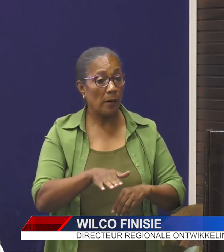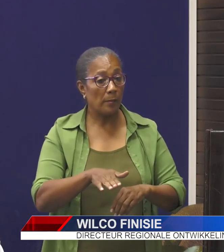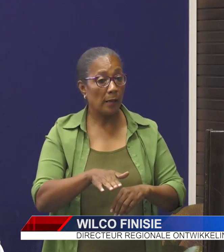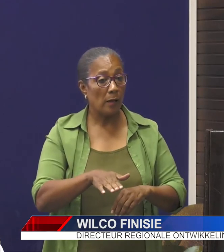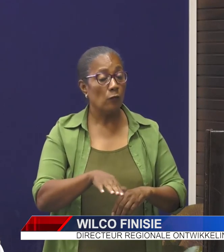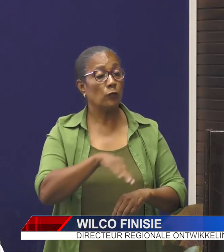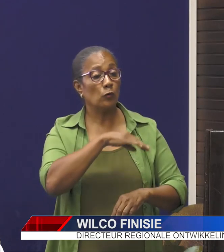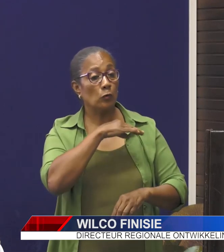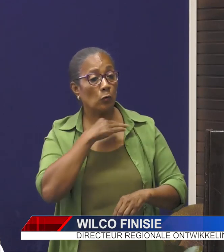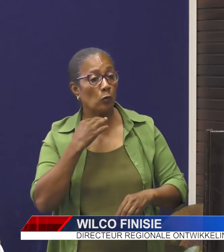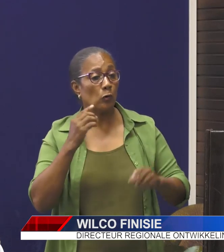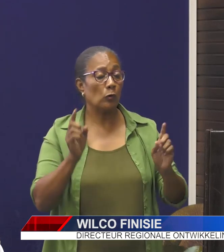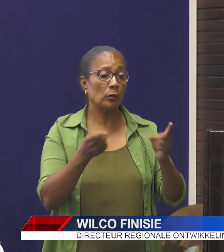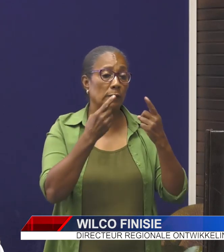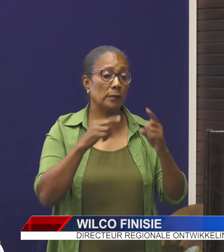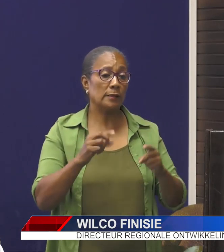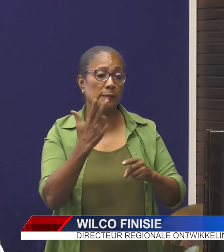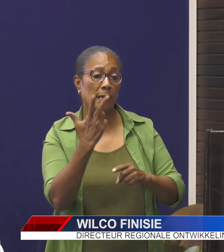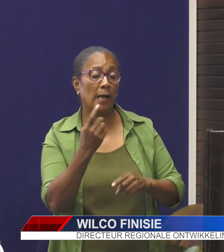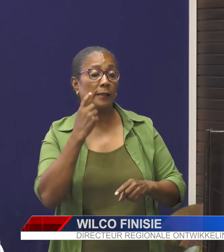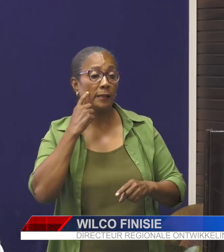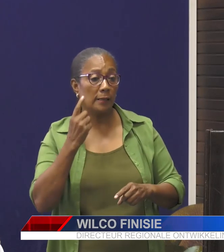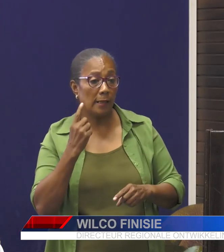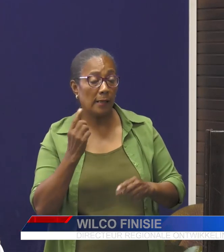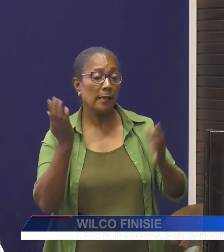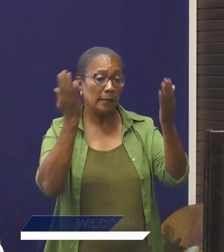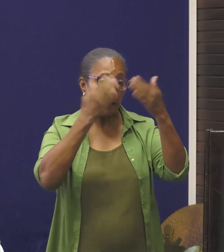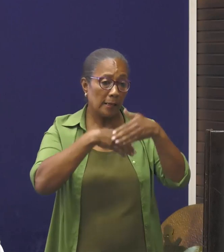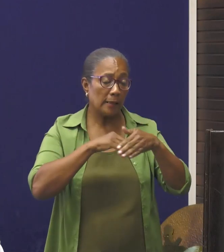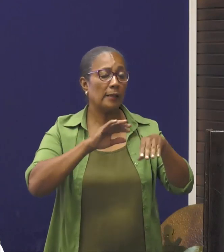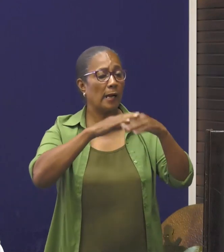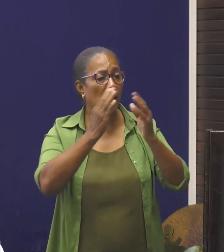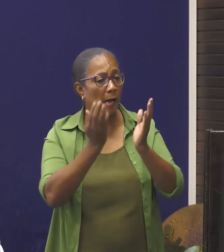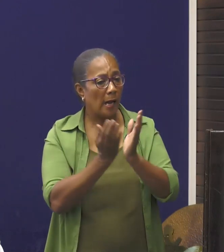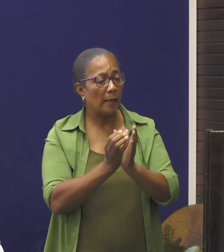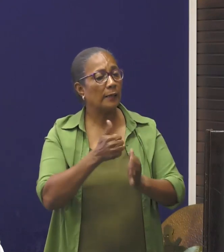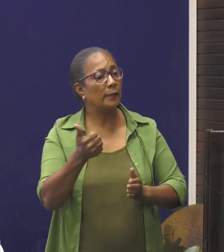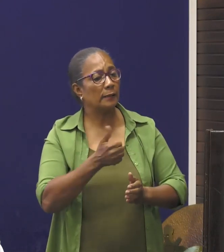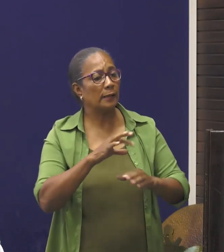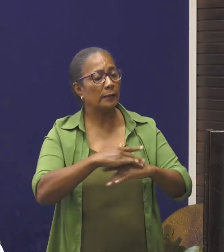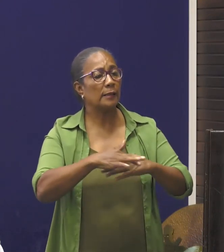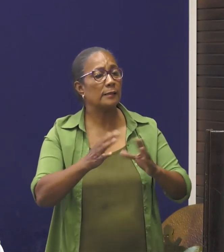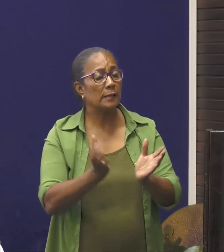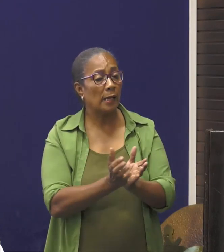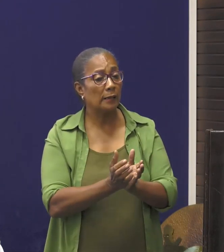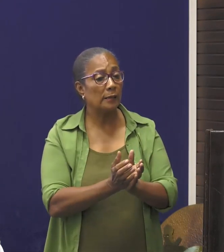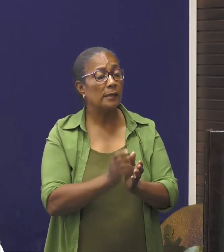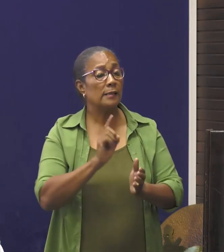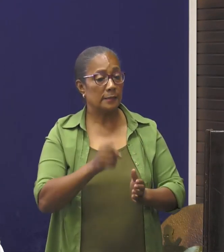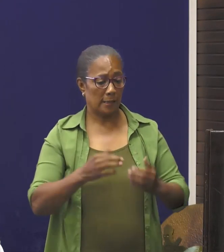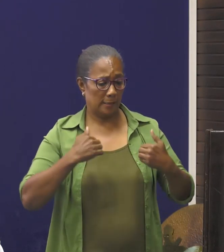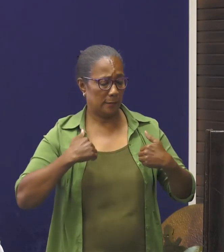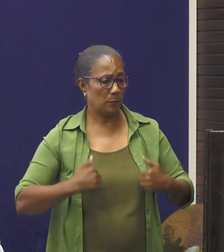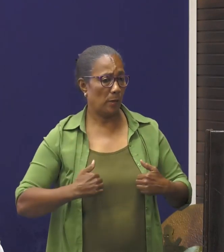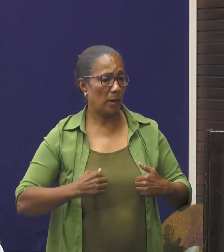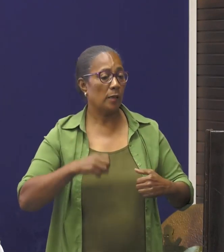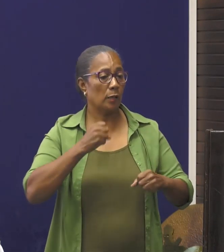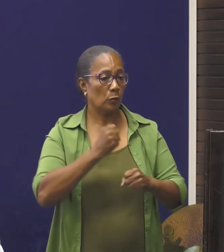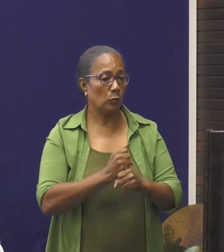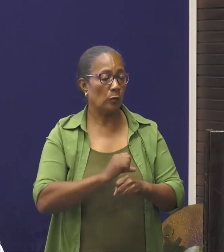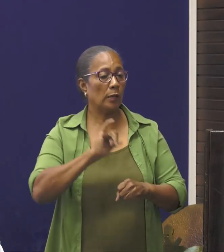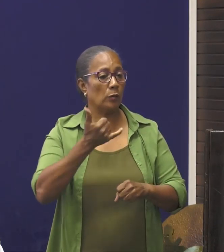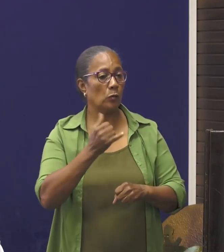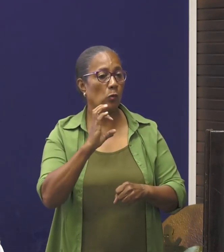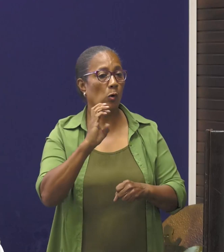Dede ofzo. Aitidee, brokodee, dan aalaleen tra traf aan Oudu zang deng smang en doen aan Nieuw